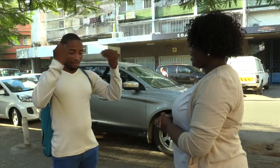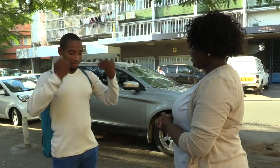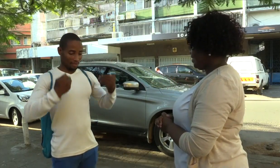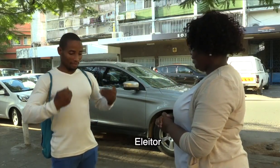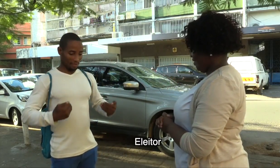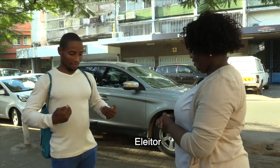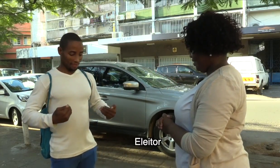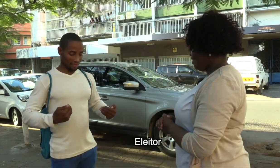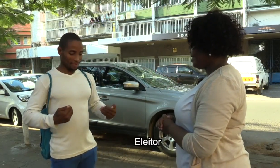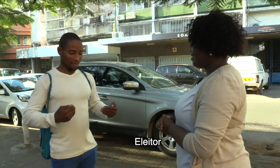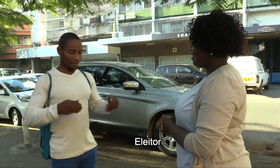Eleitor